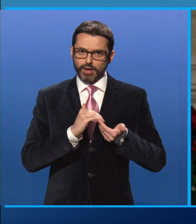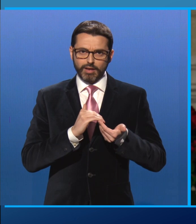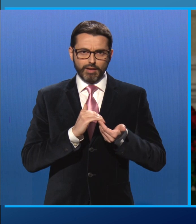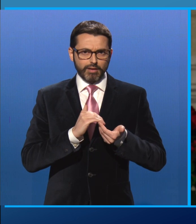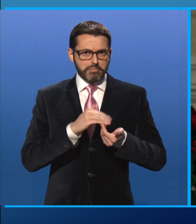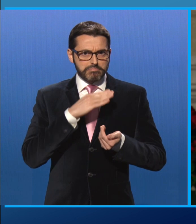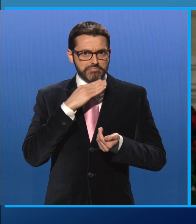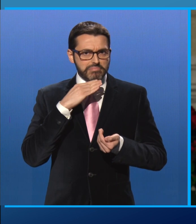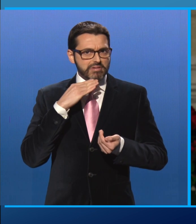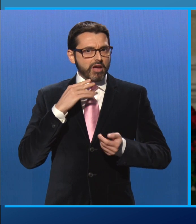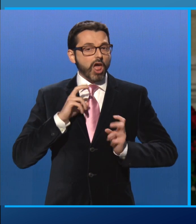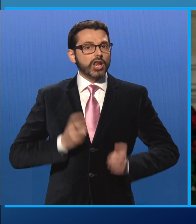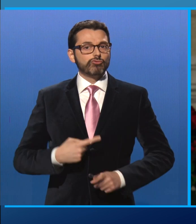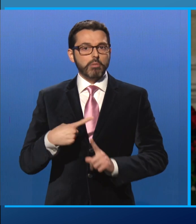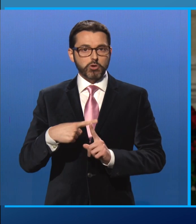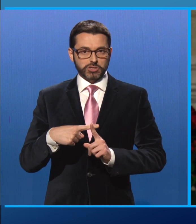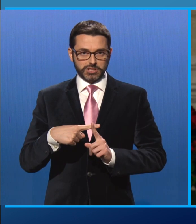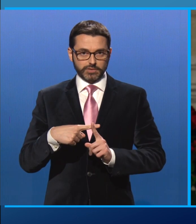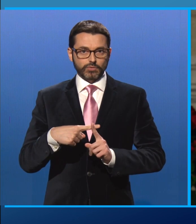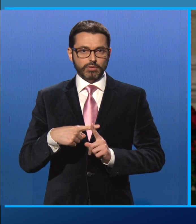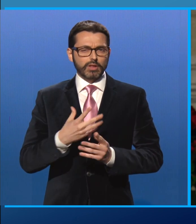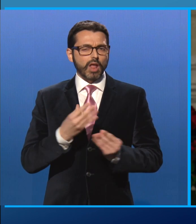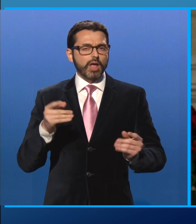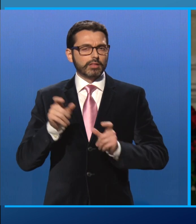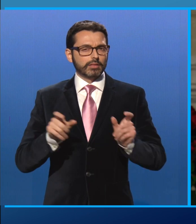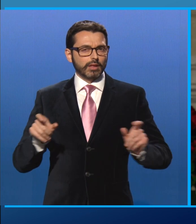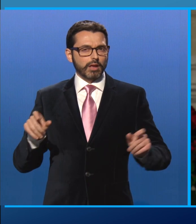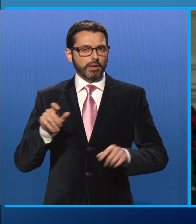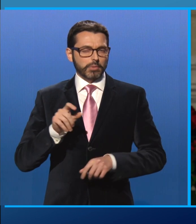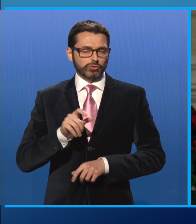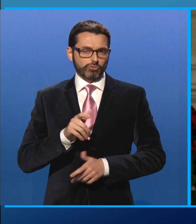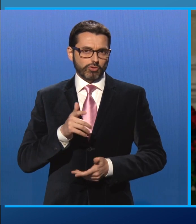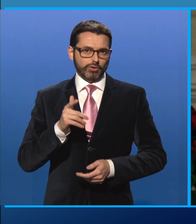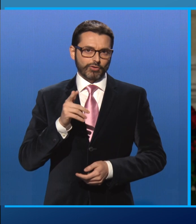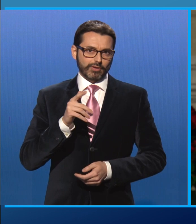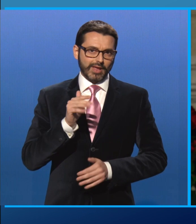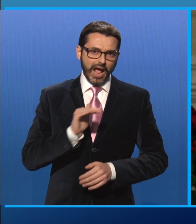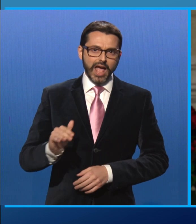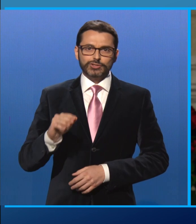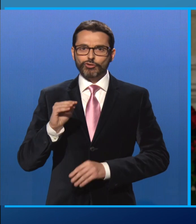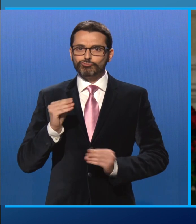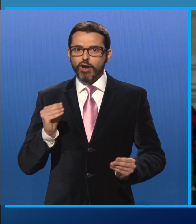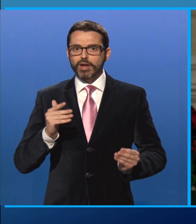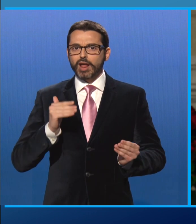positive. Tante persone, ragazzi, giovani, adulti, anziani,